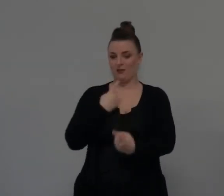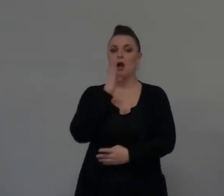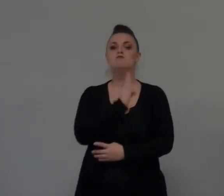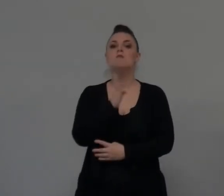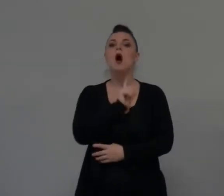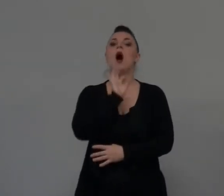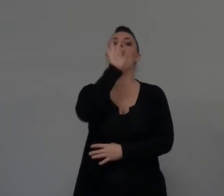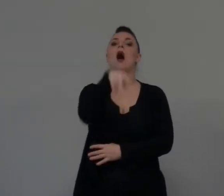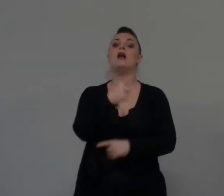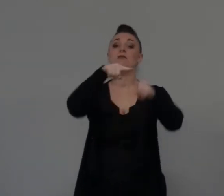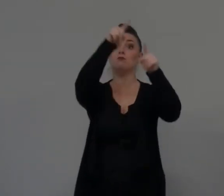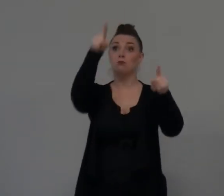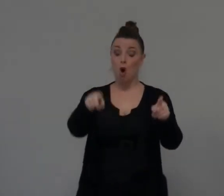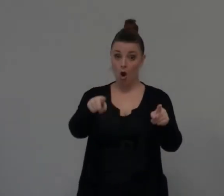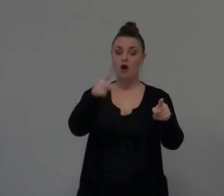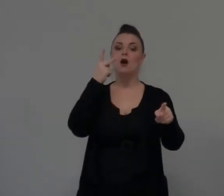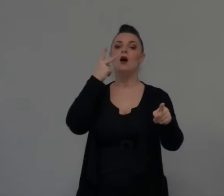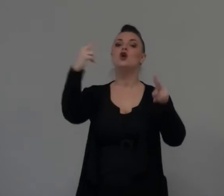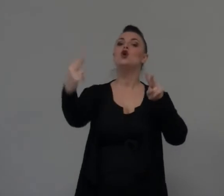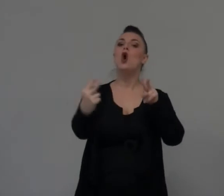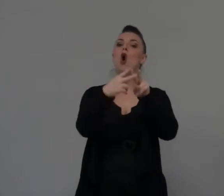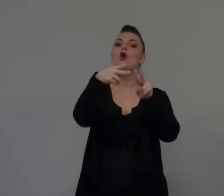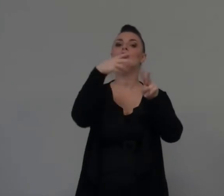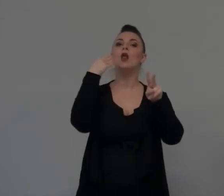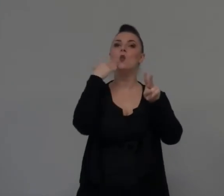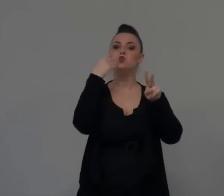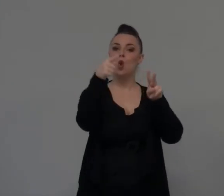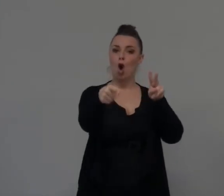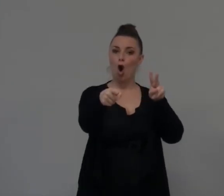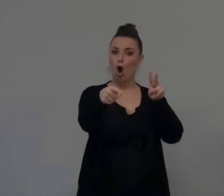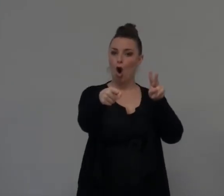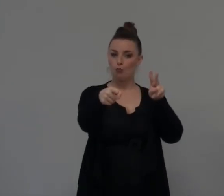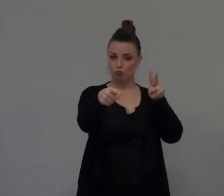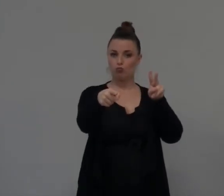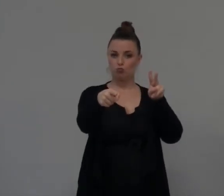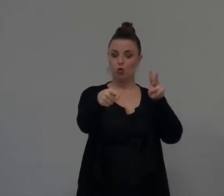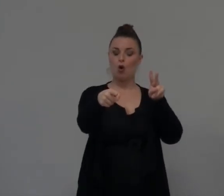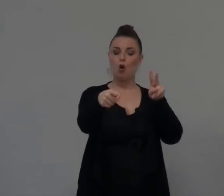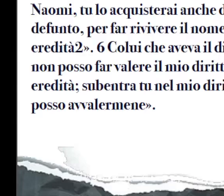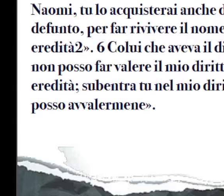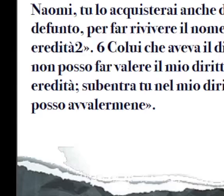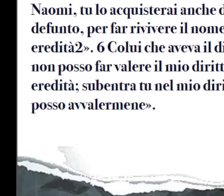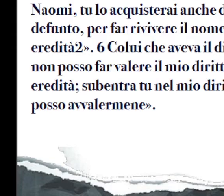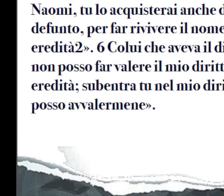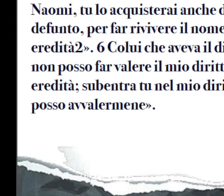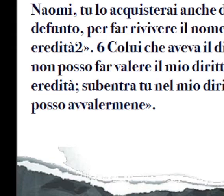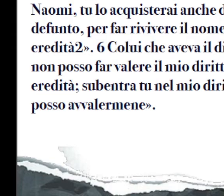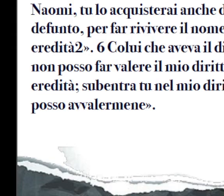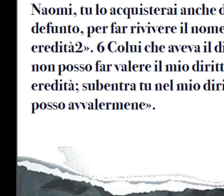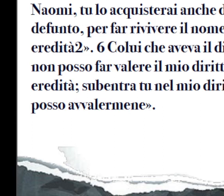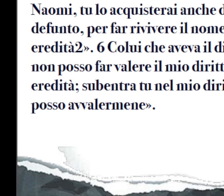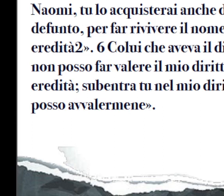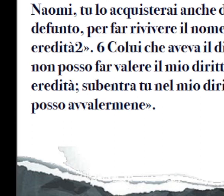Soaz Incontra il tizio E il tizio ha detto Quello Quelli rispose